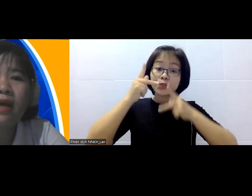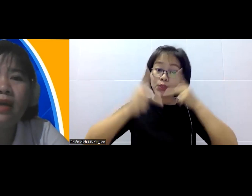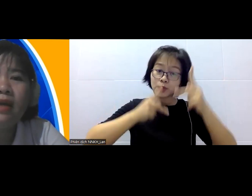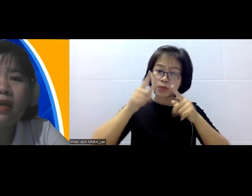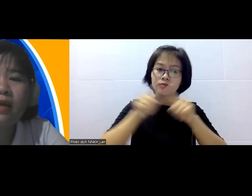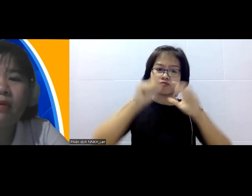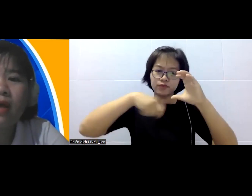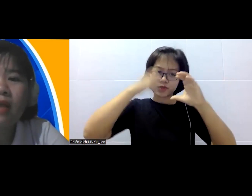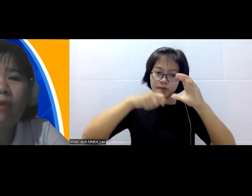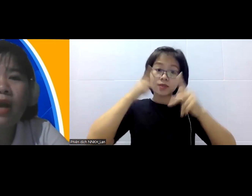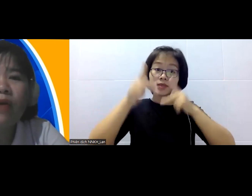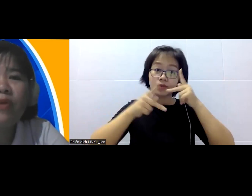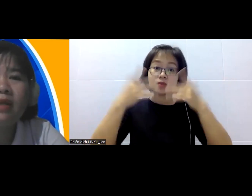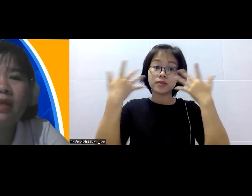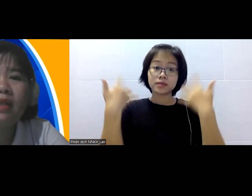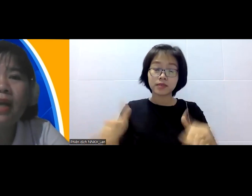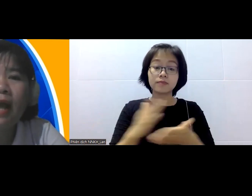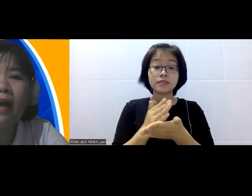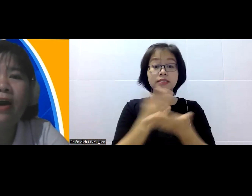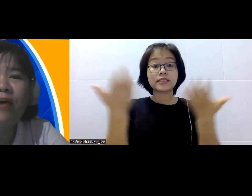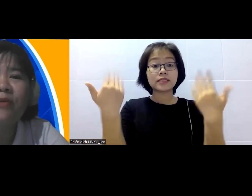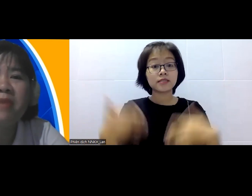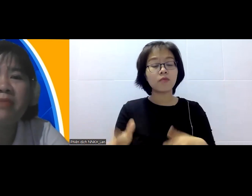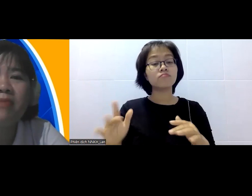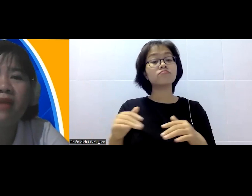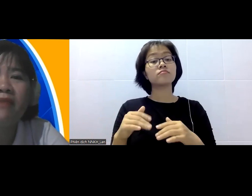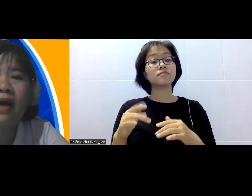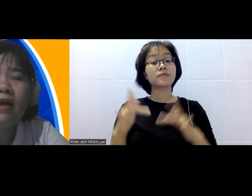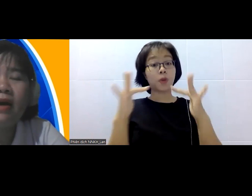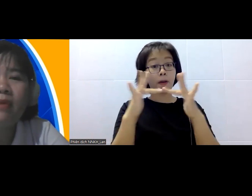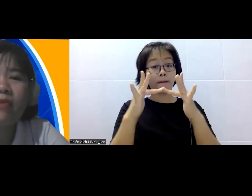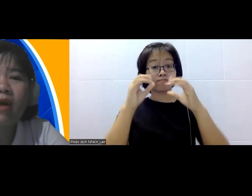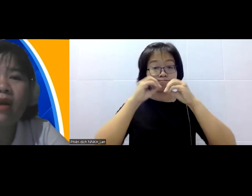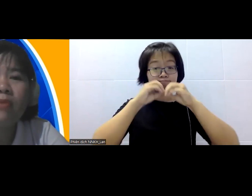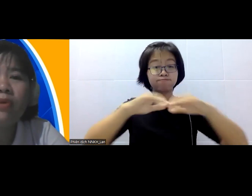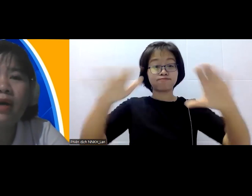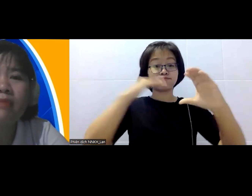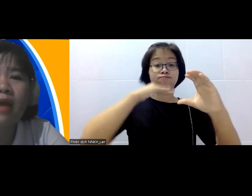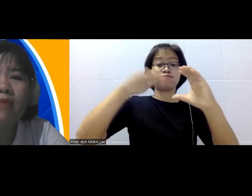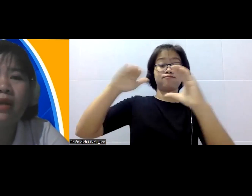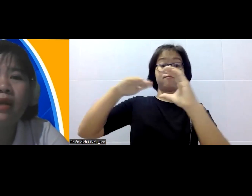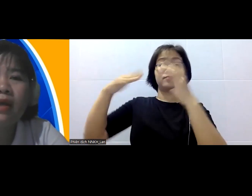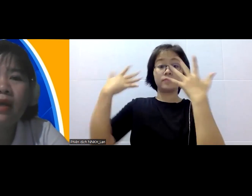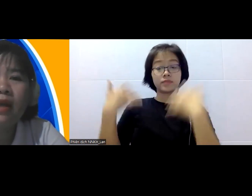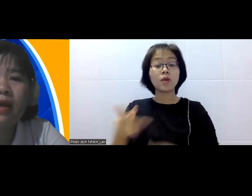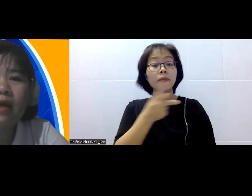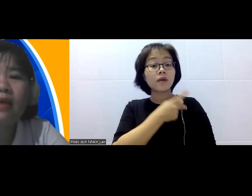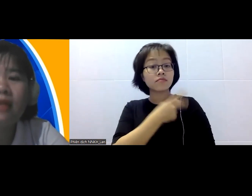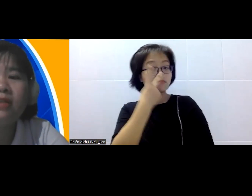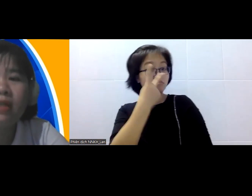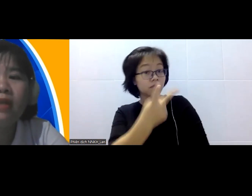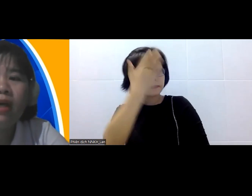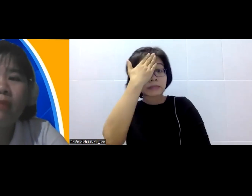trên các cái cái hệ thống online của mình thì khách hàng họ đã biết tới mình và họ rất là muốn được hợp tác với mình đây là